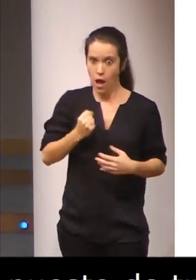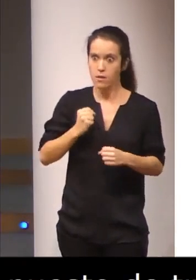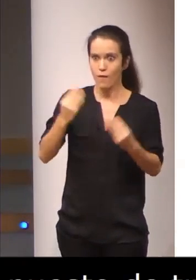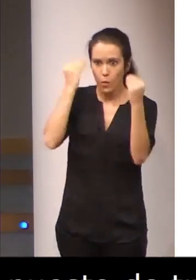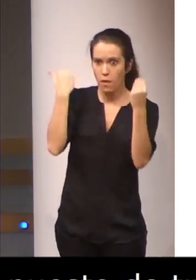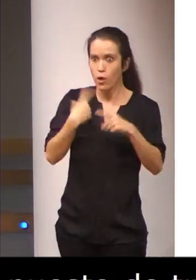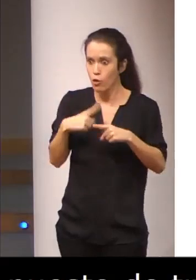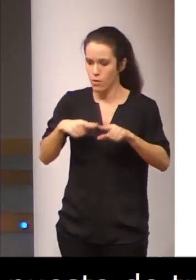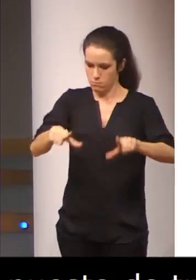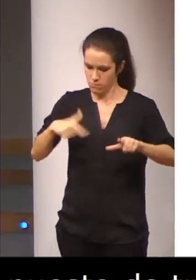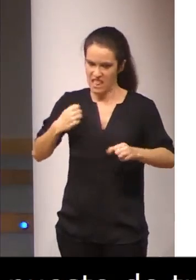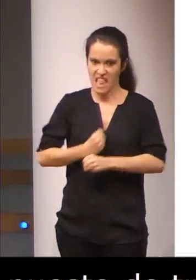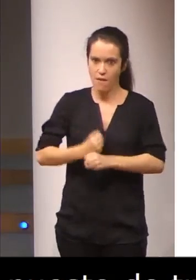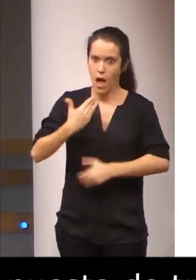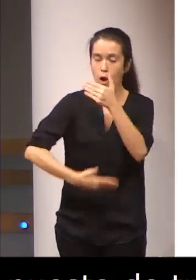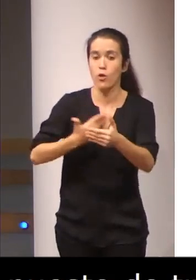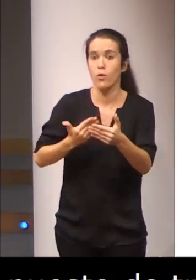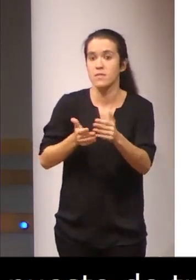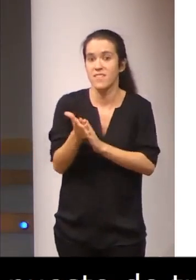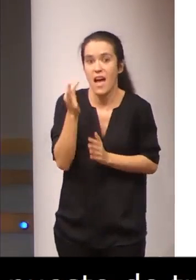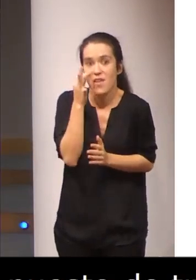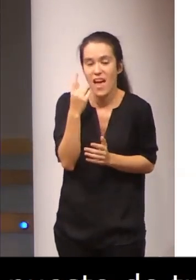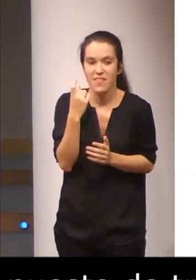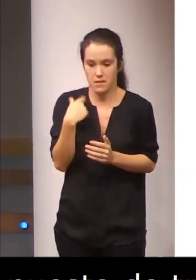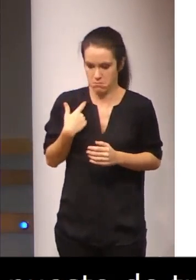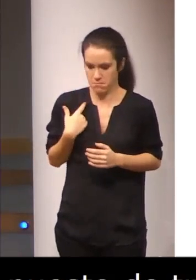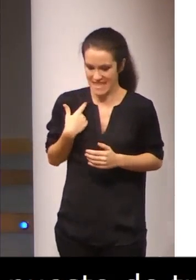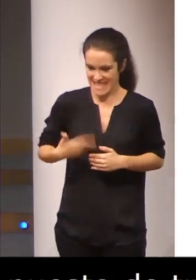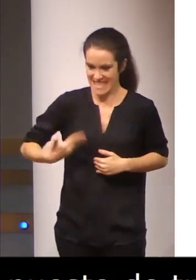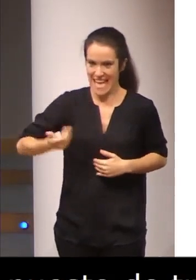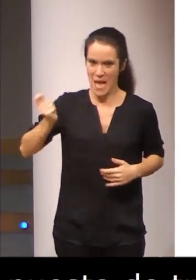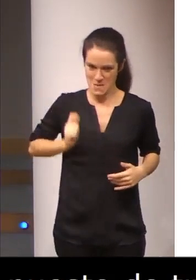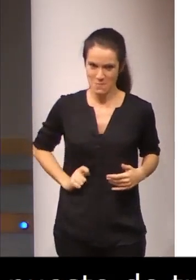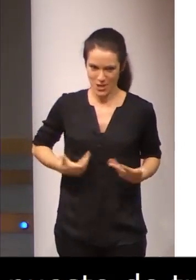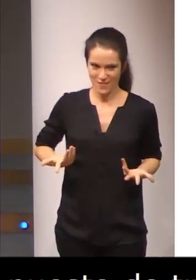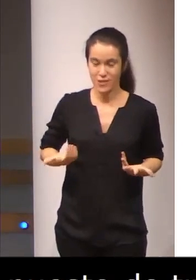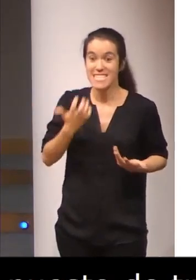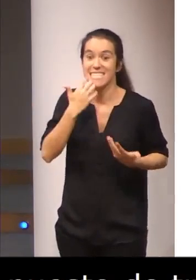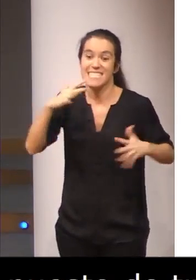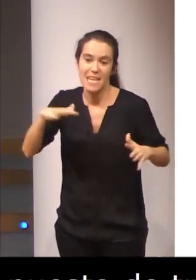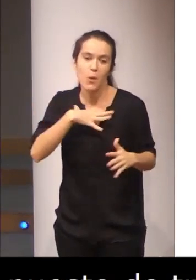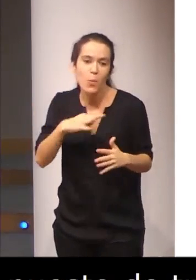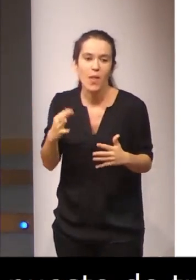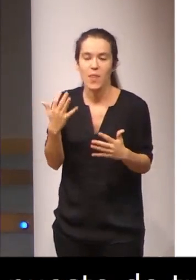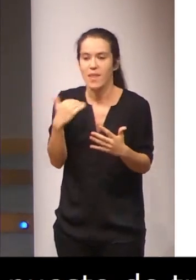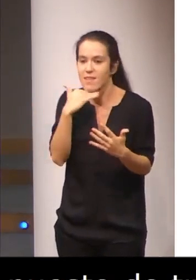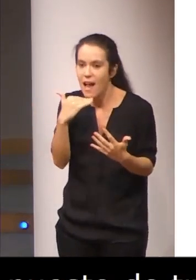formación, pues lo único que tienen que hacer, en todo caso, es seguir su profesión y, si es posible, pues integrarse de forma